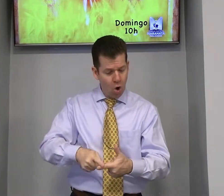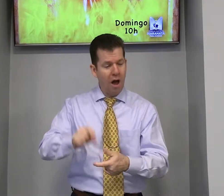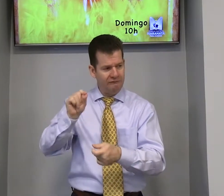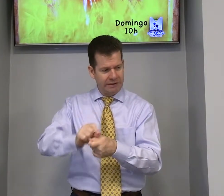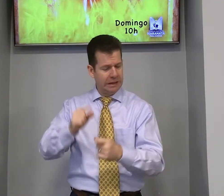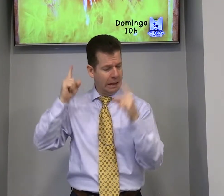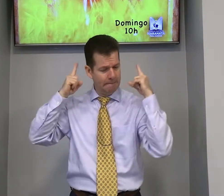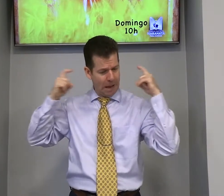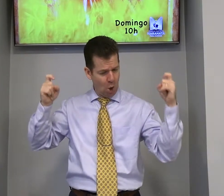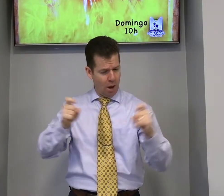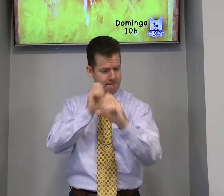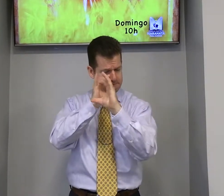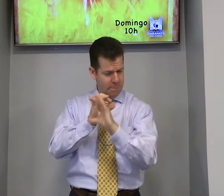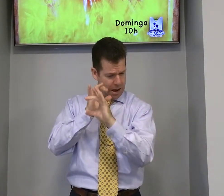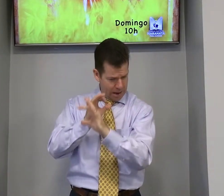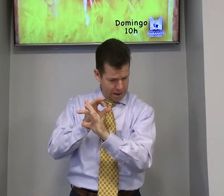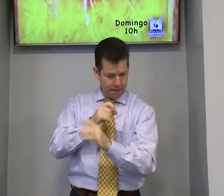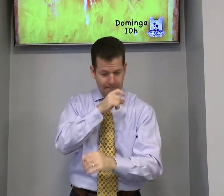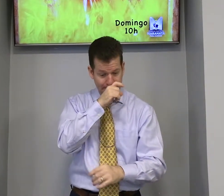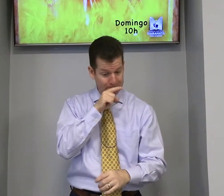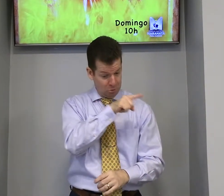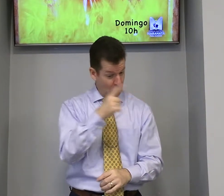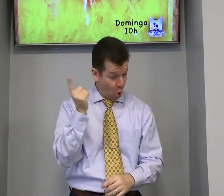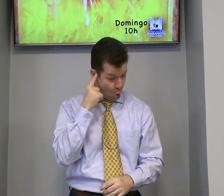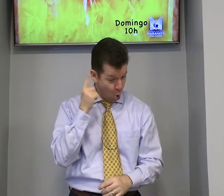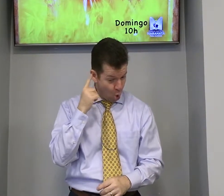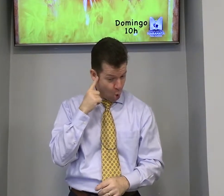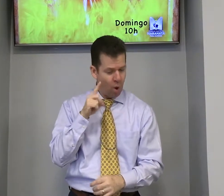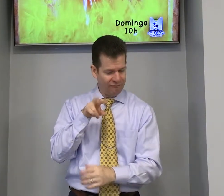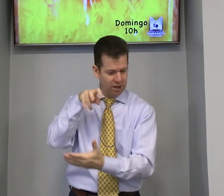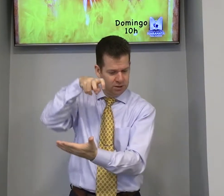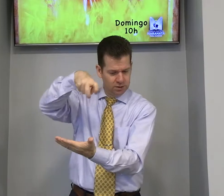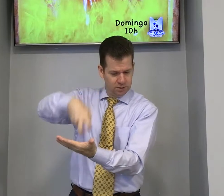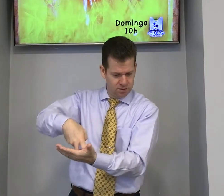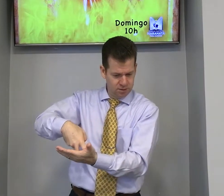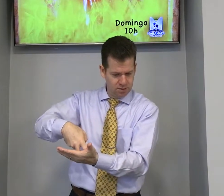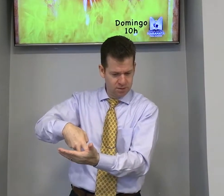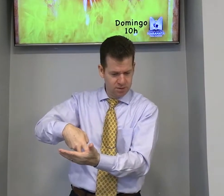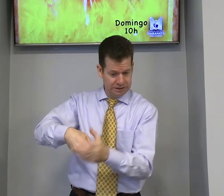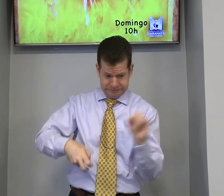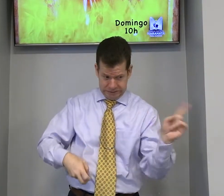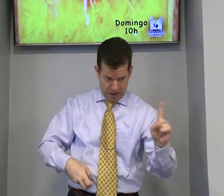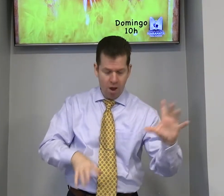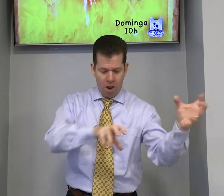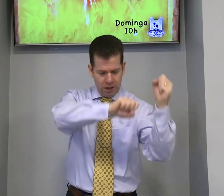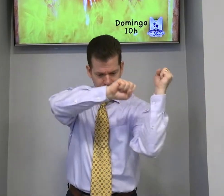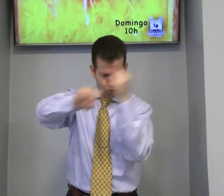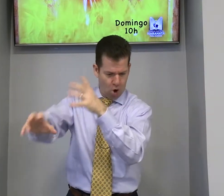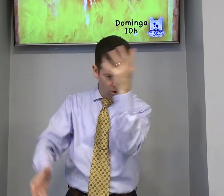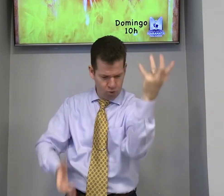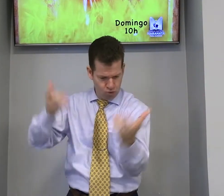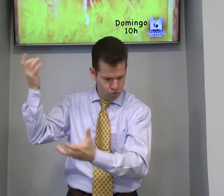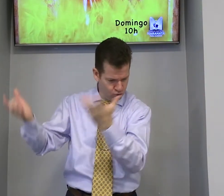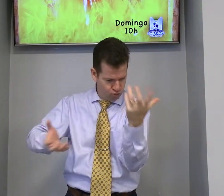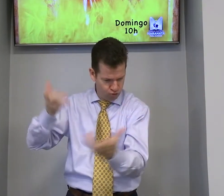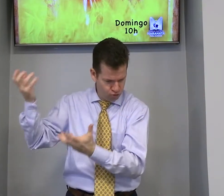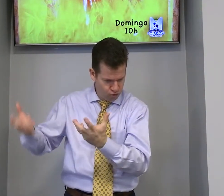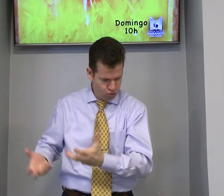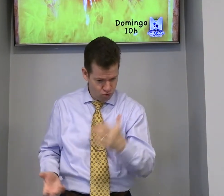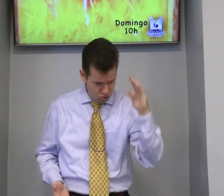Agora eu vou dar outra chance. Vou mandar tocar música com vocês. Escuta a música, você precisa ajoelhar-se